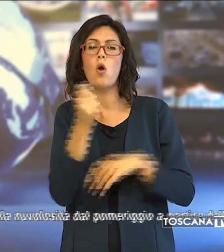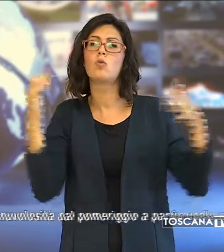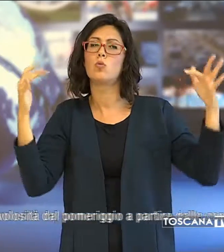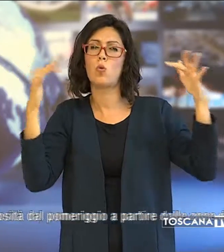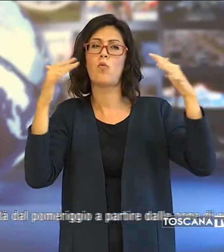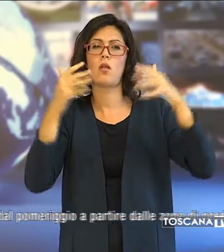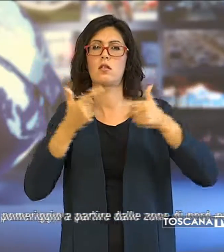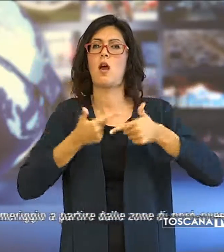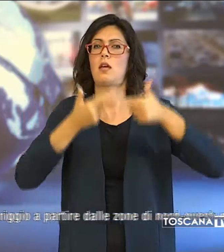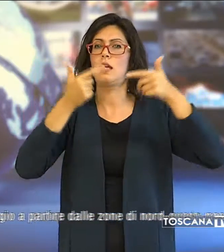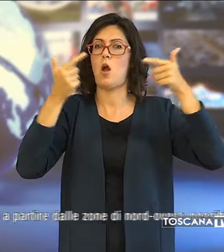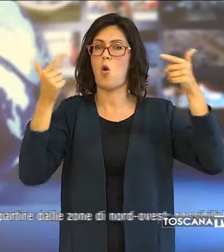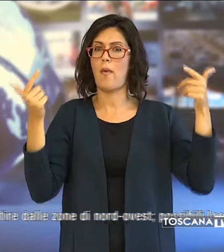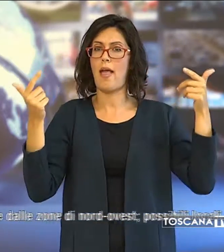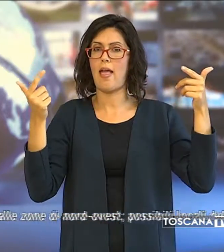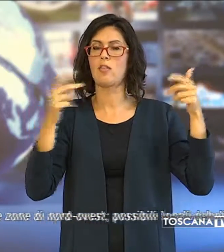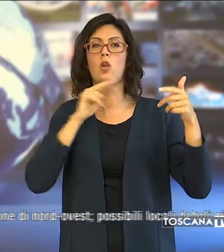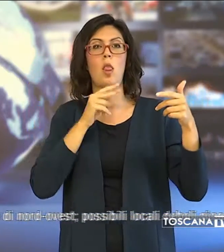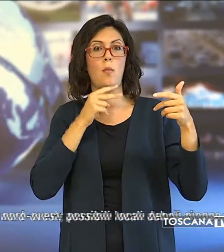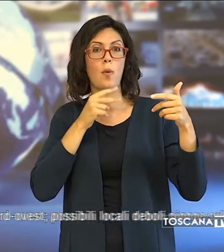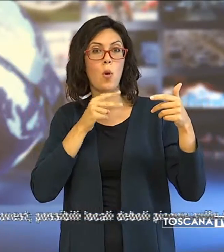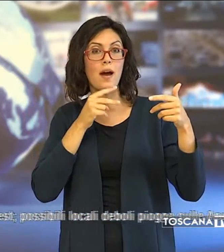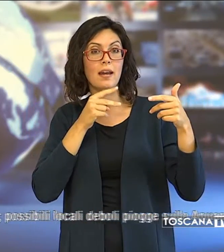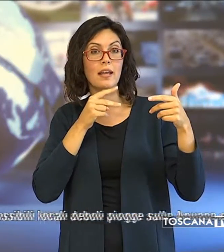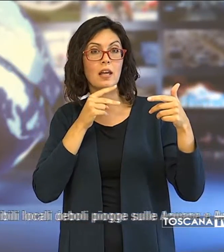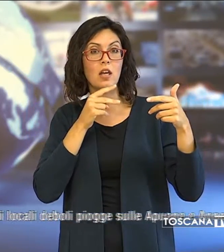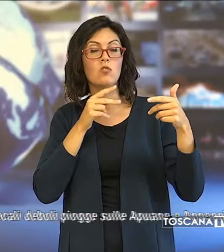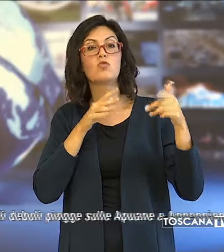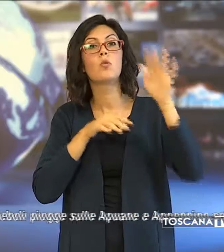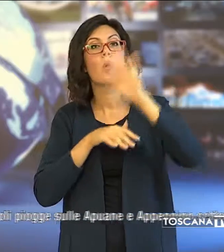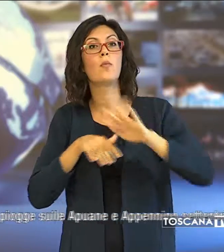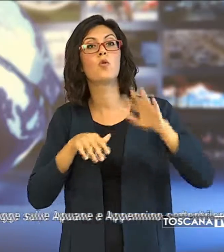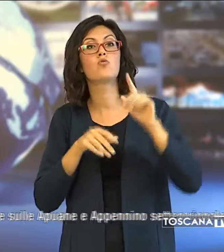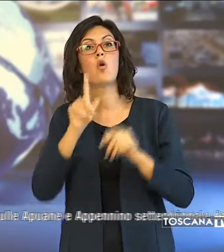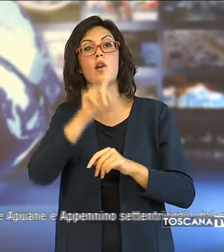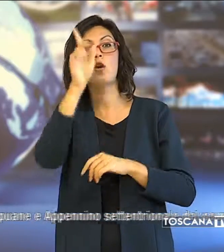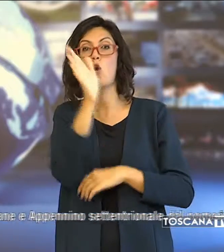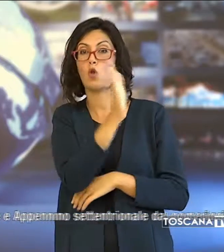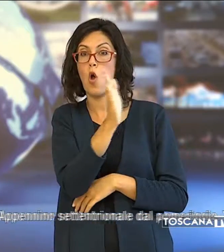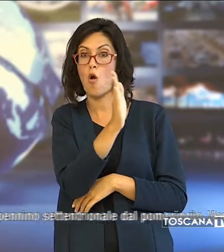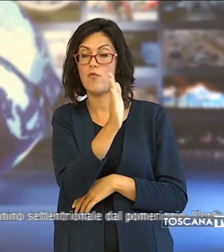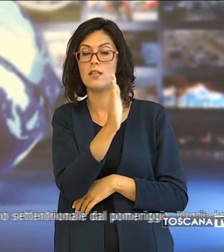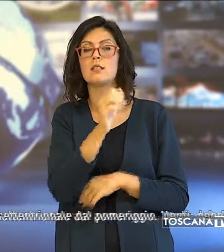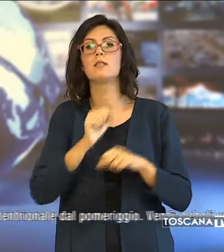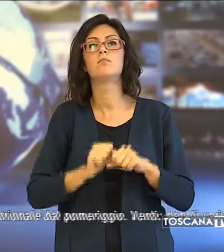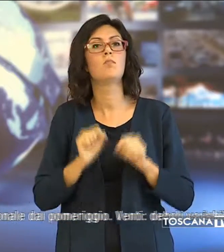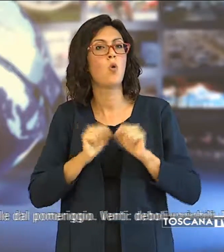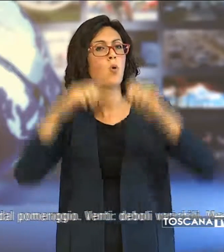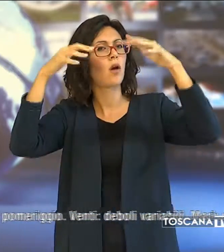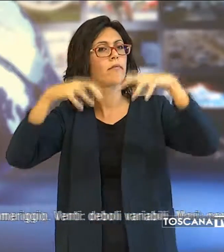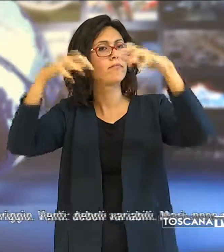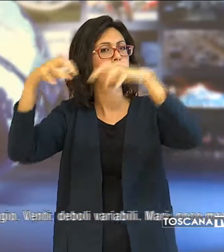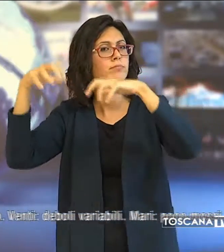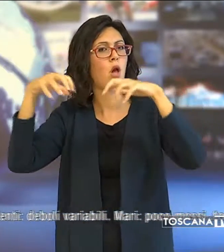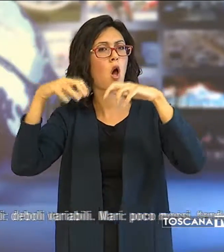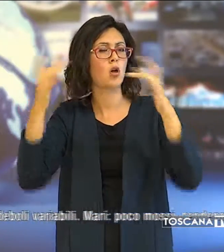nuvolosità dal pomeriggio a partire dalle zone di nord-ovest, possibili locali deboli piogge